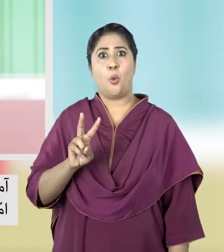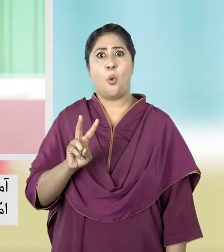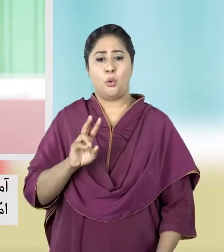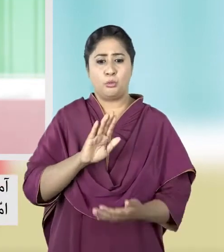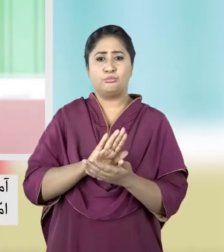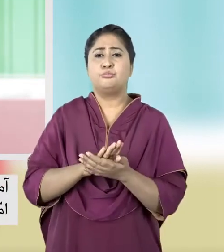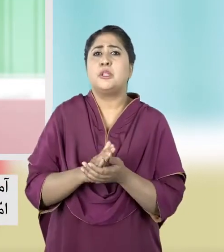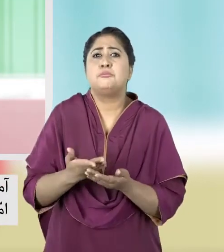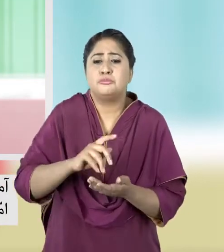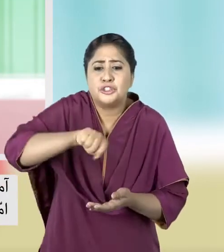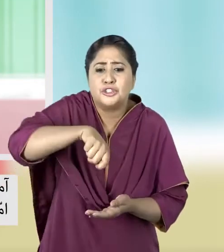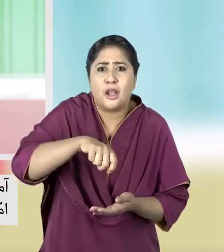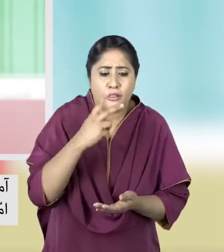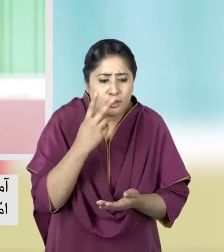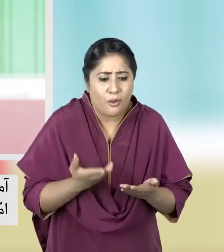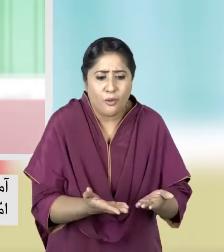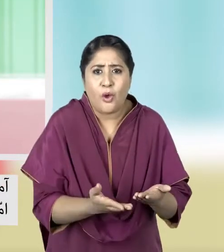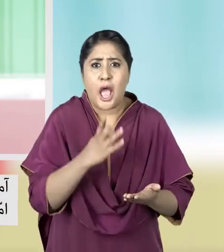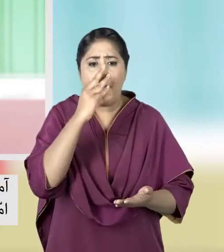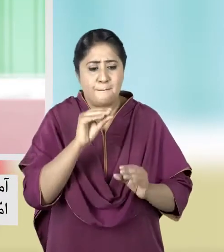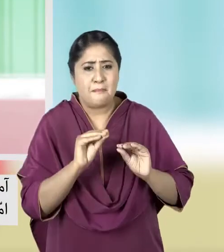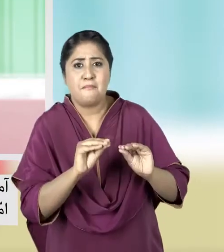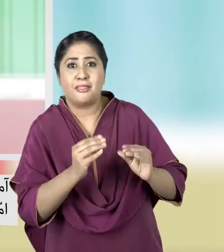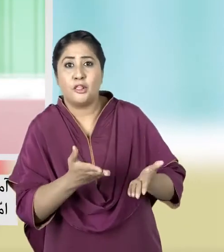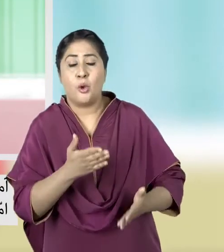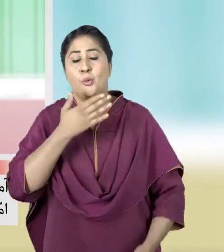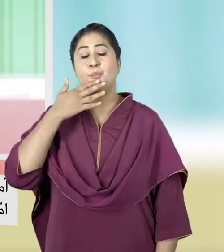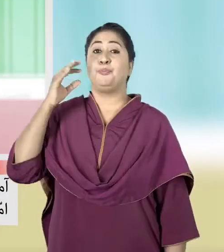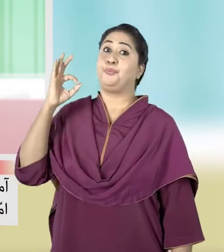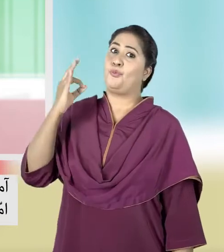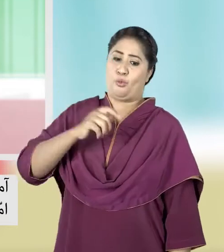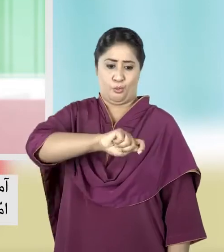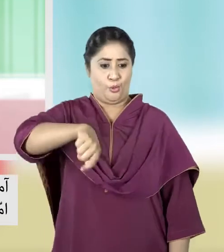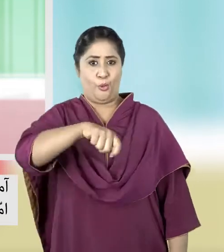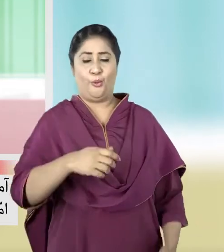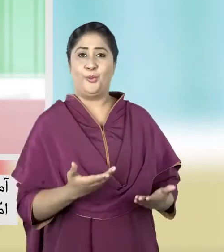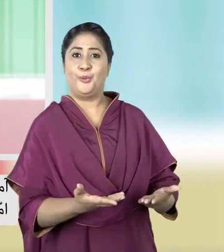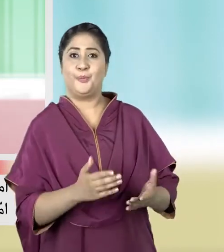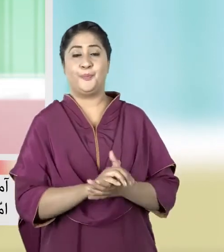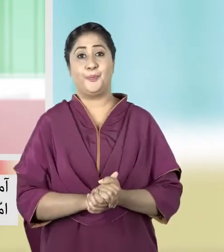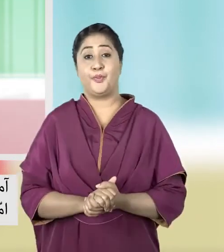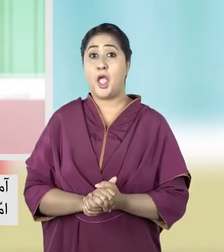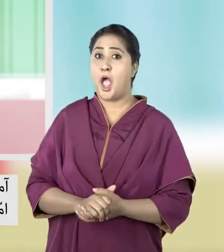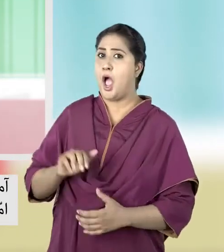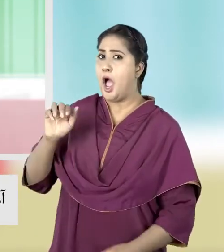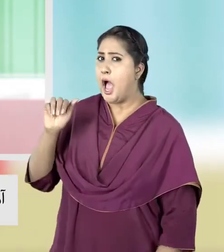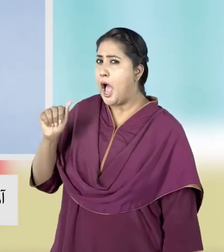बावर्ची खाने में अपनी अम्मी की मदद करती हैं। और मज़ेदार खाने बनाती है आमना को